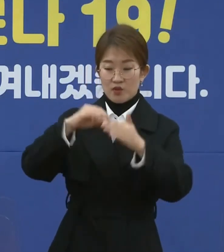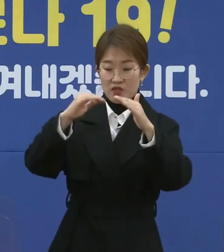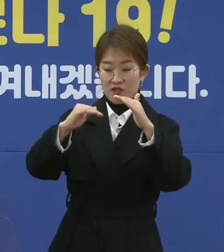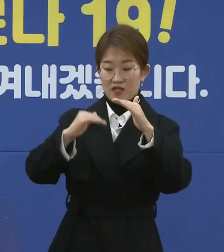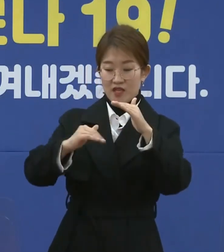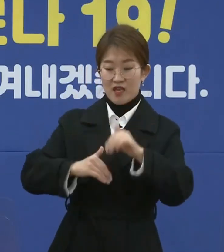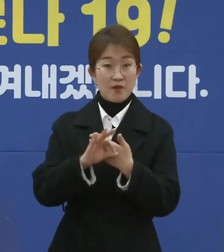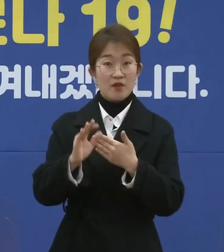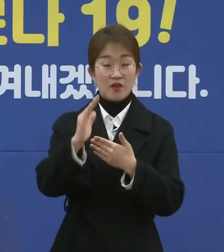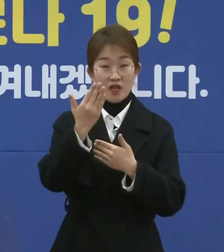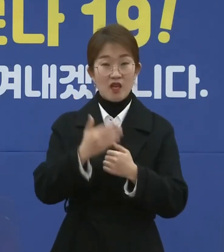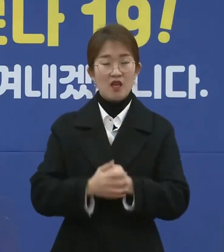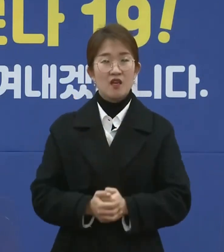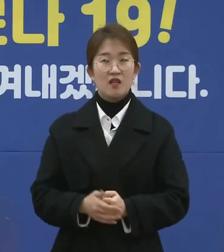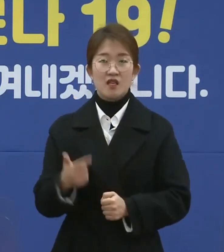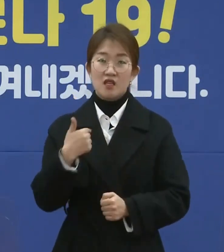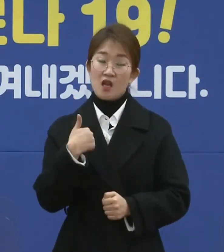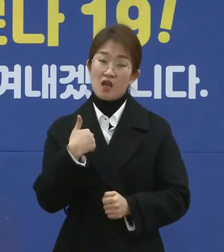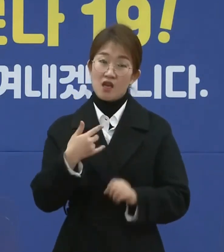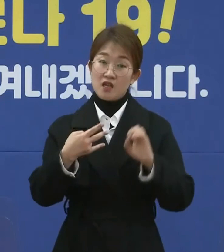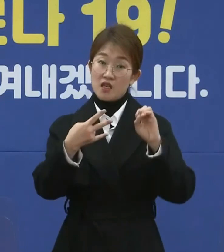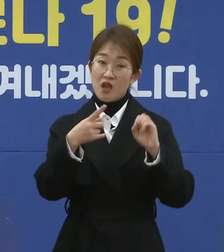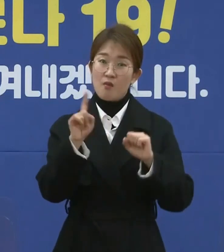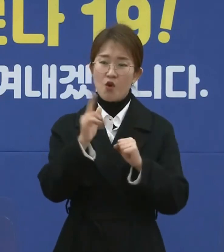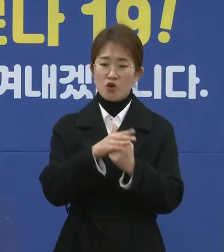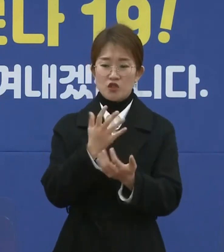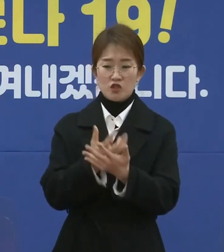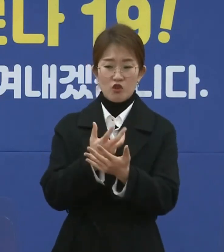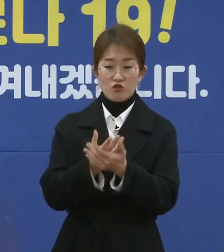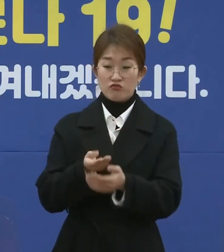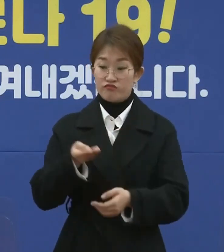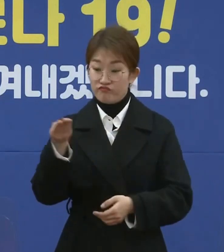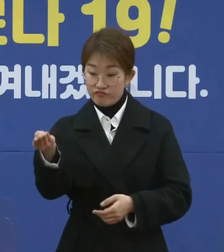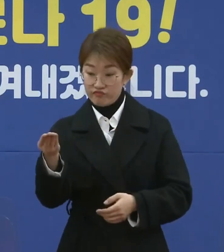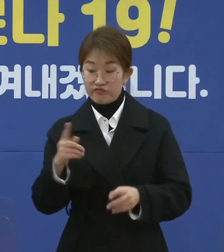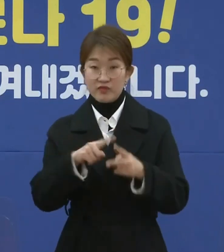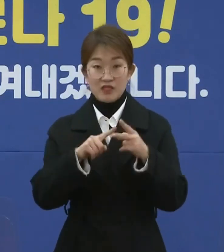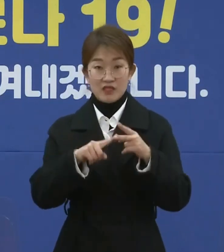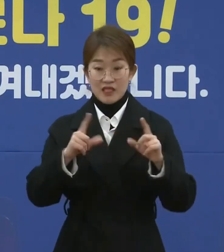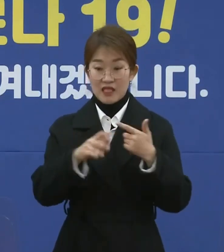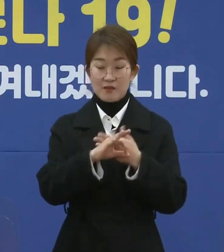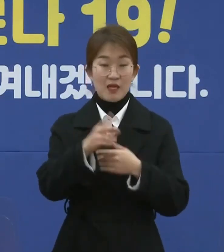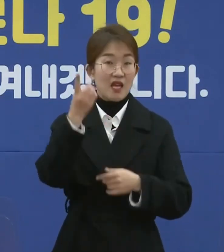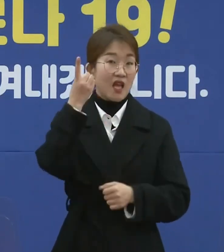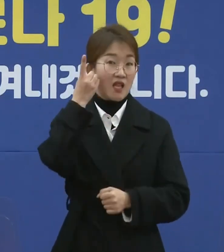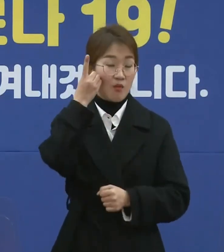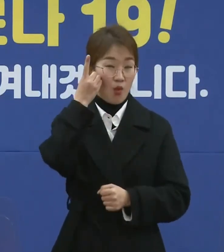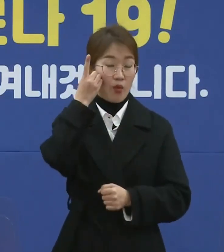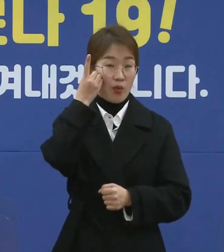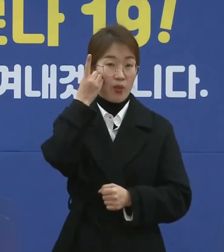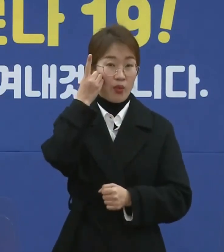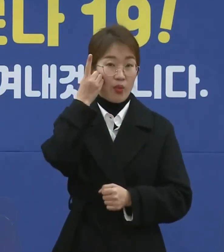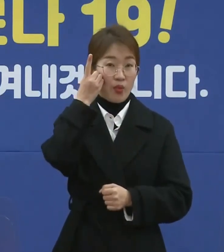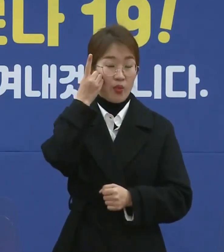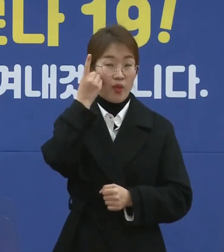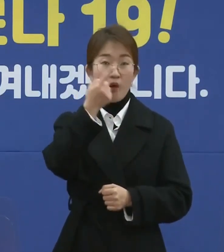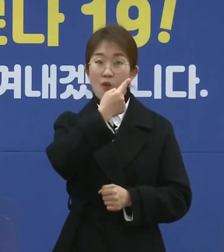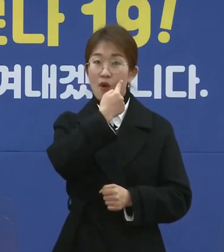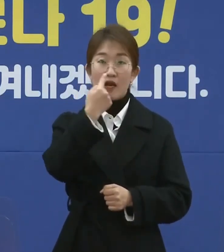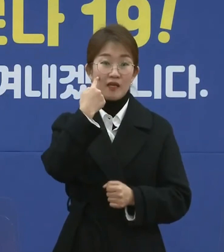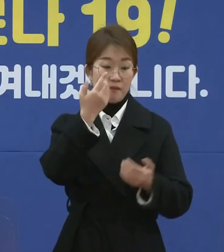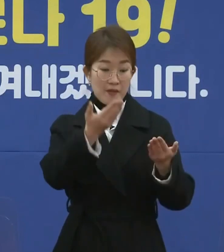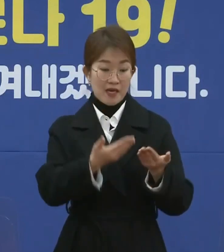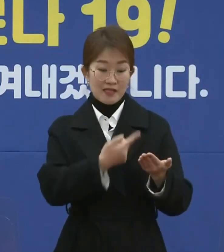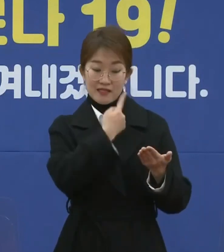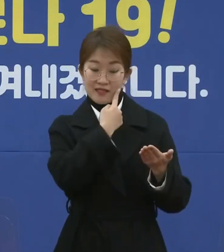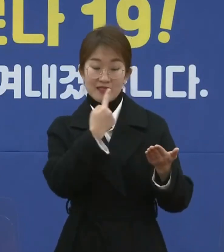진행하면 되겠습니다. 본인들이 이렇게 서류적으로 증명할 수도 있고 핸드폰으로 이렇게 음성 확인을 받은